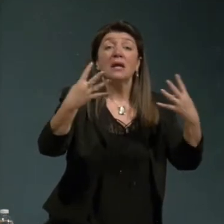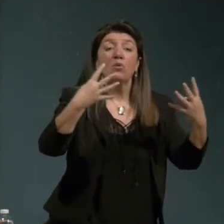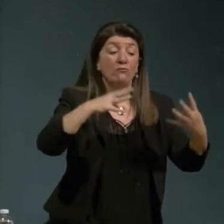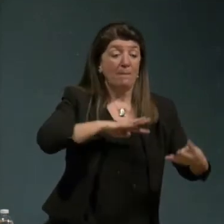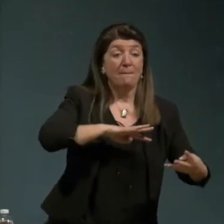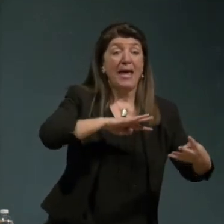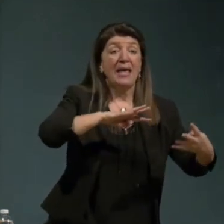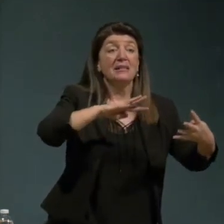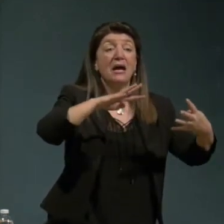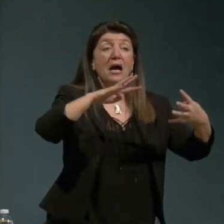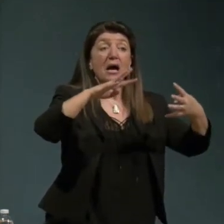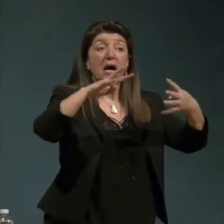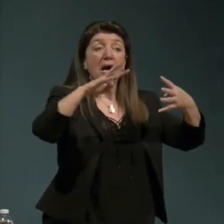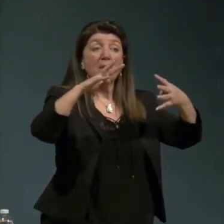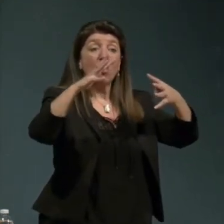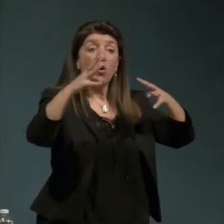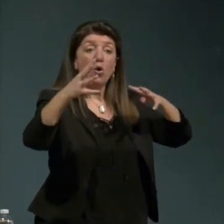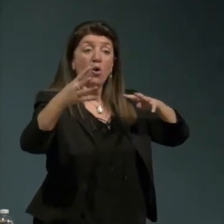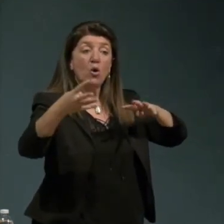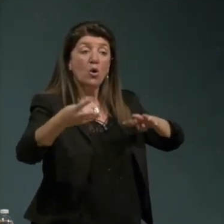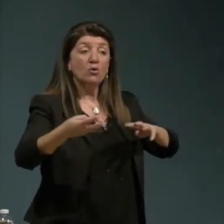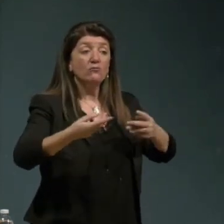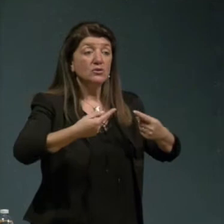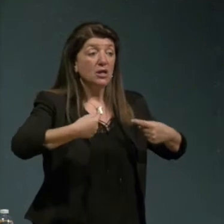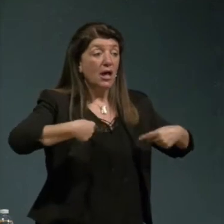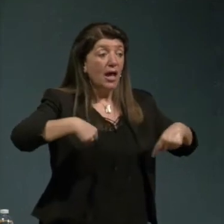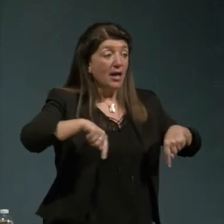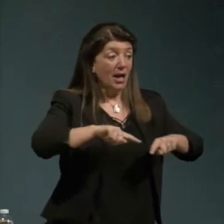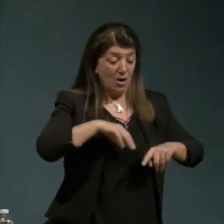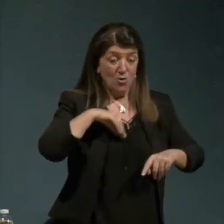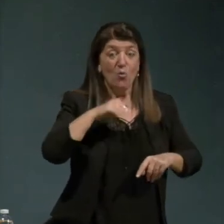momento prenatale che noi metamorfosi